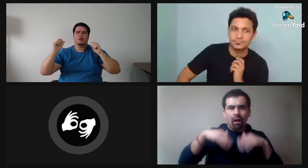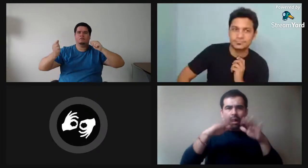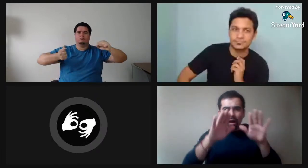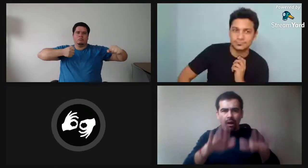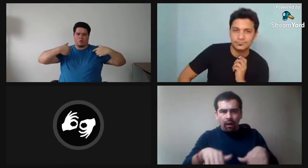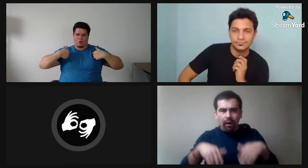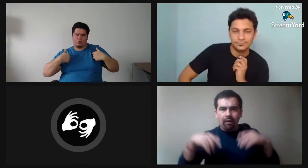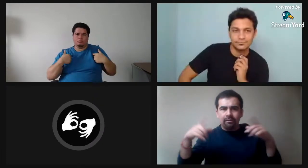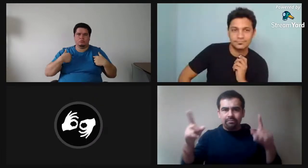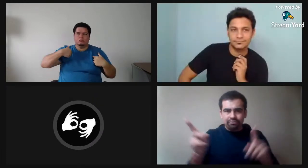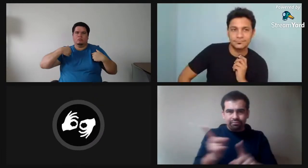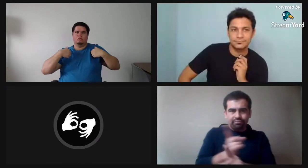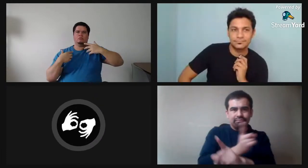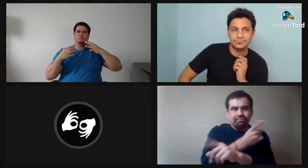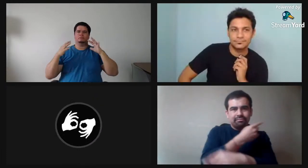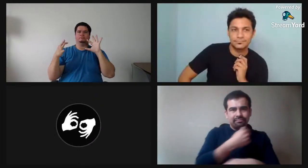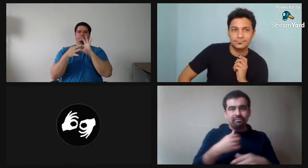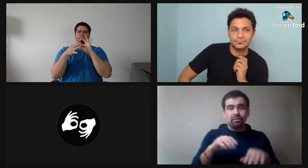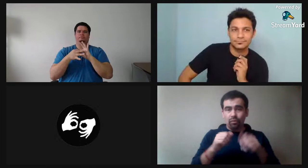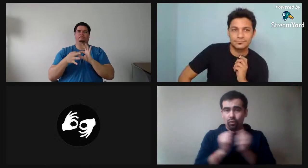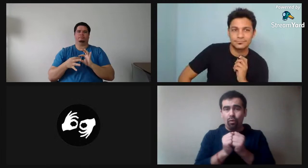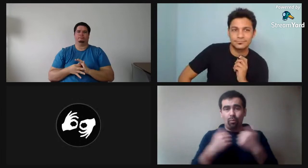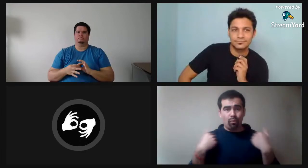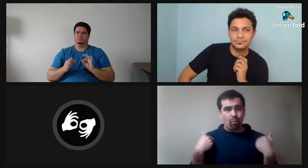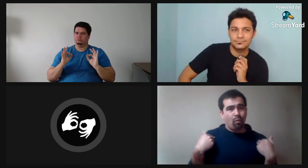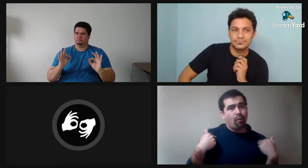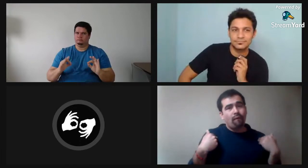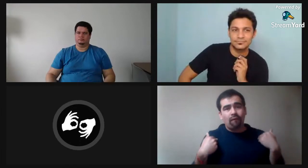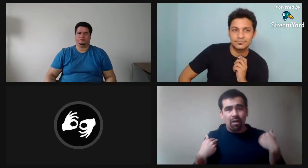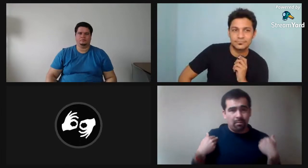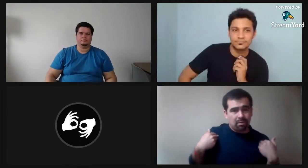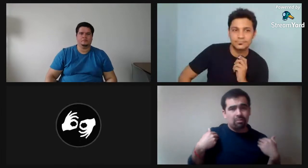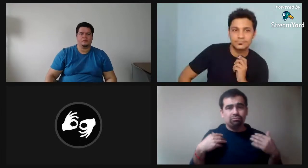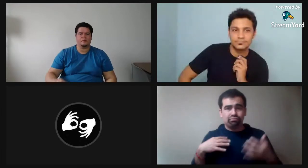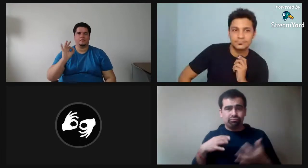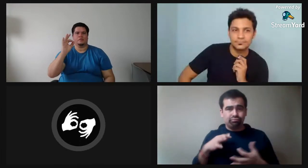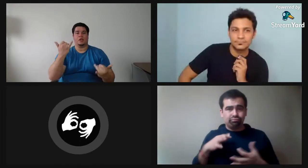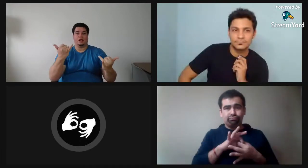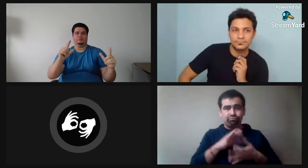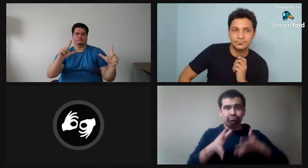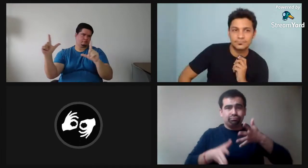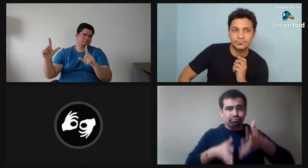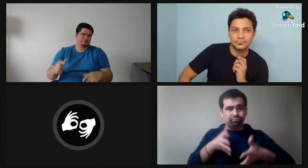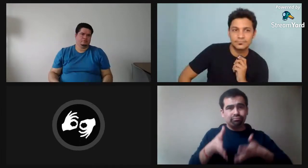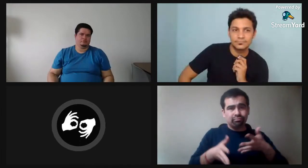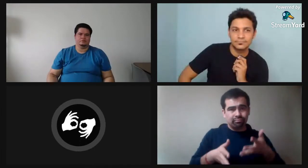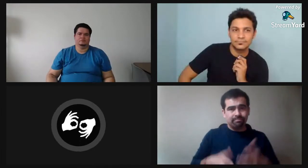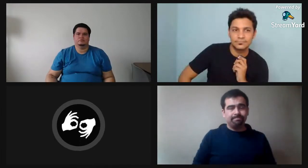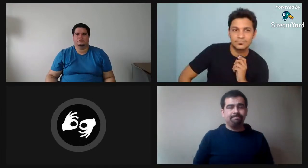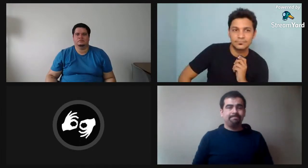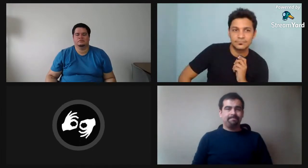Debe asumir la expresión de este perro, de la idea que quieren transmitir del perro, cómo va caminando, cómo se mueve.